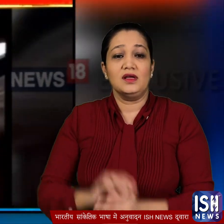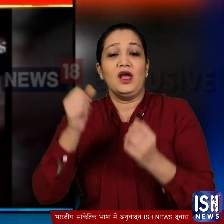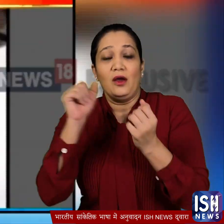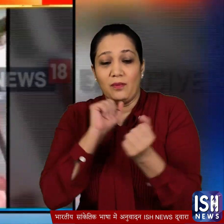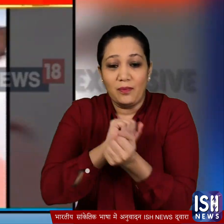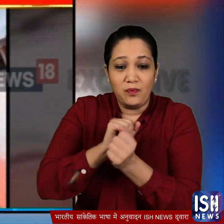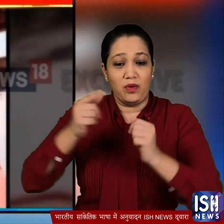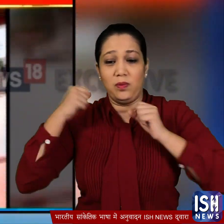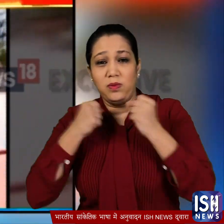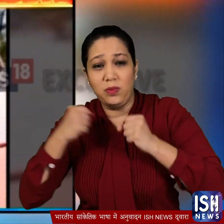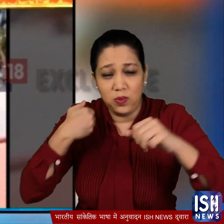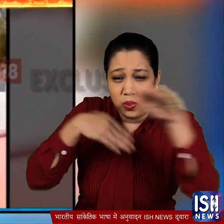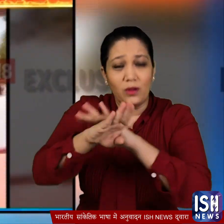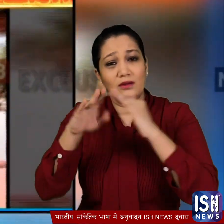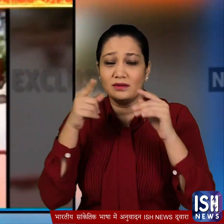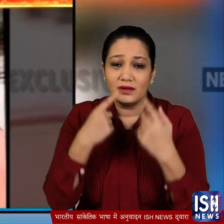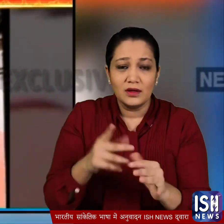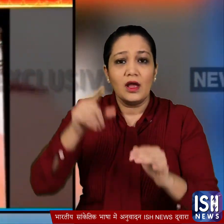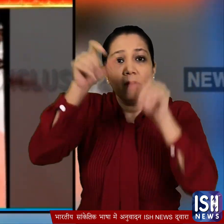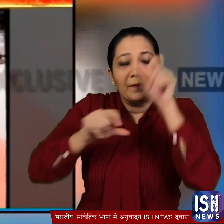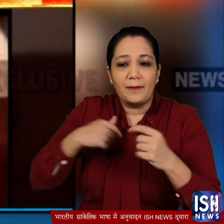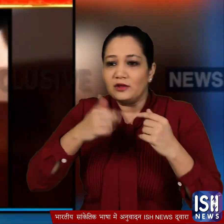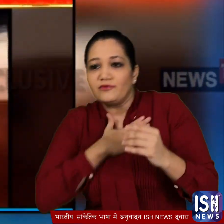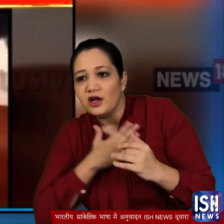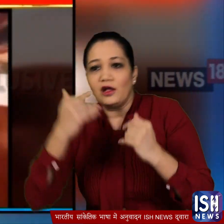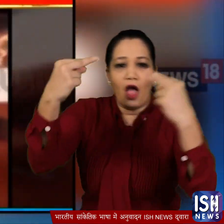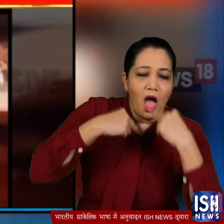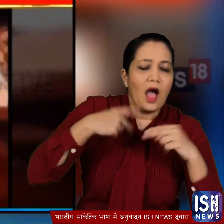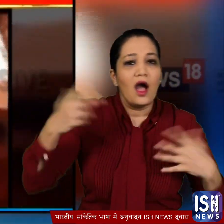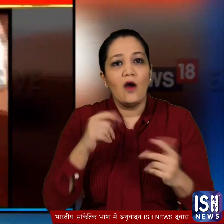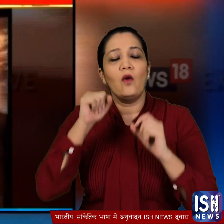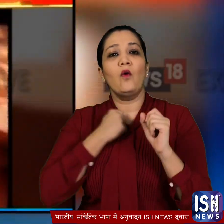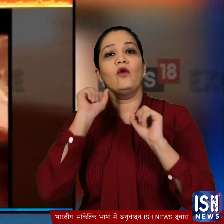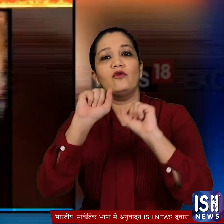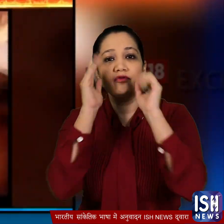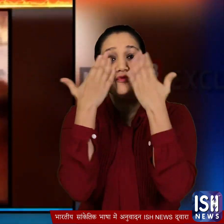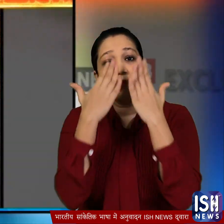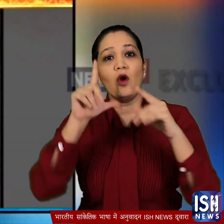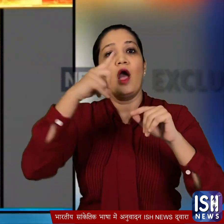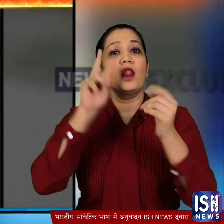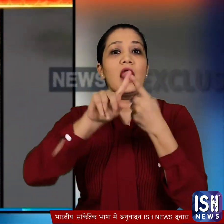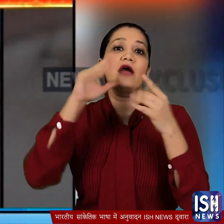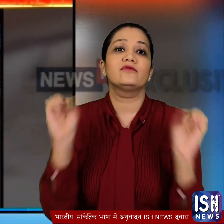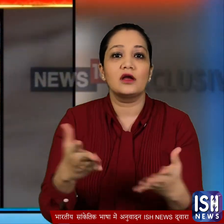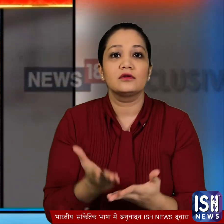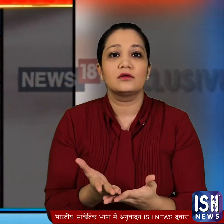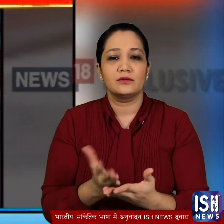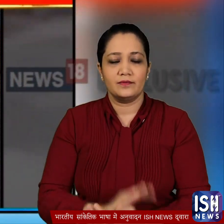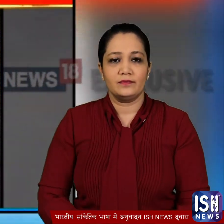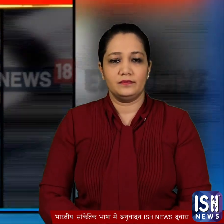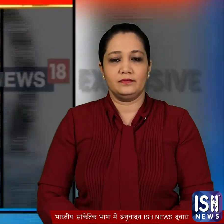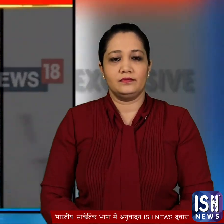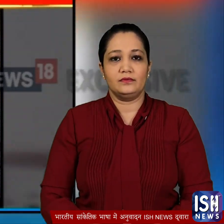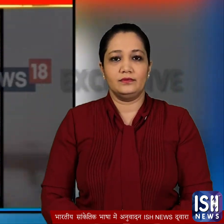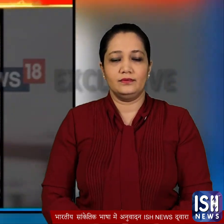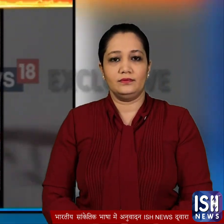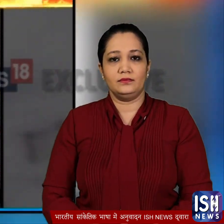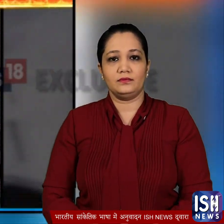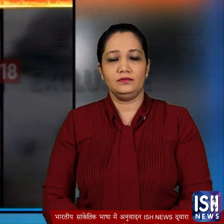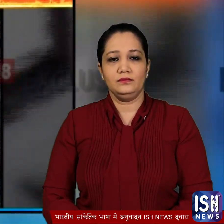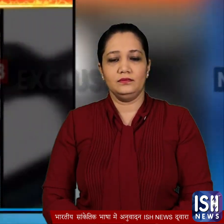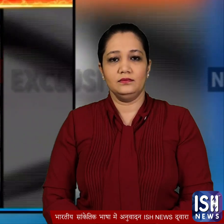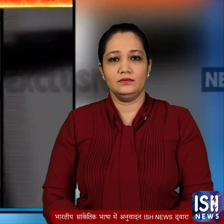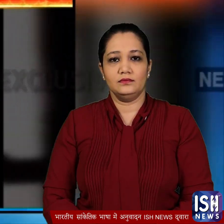गैंक्स्टर